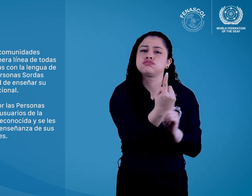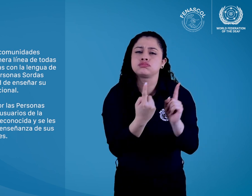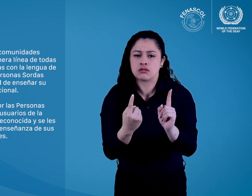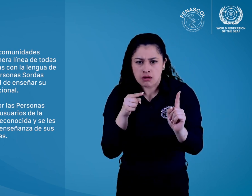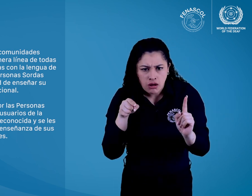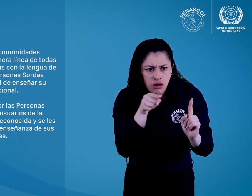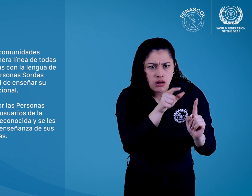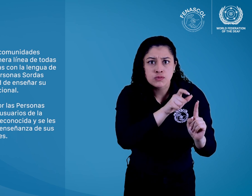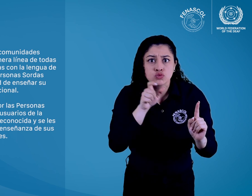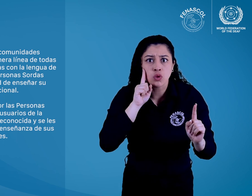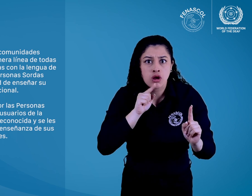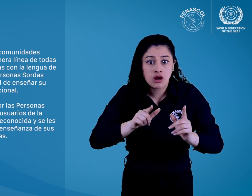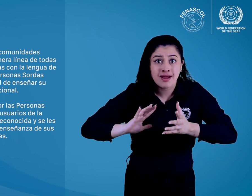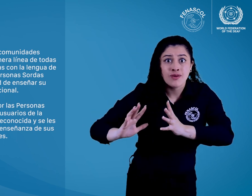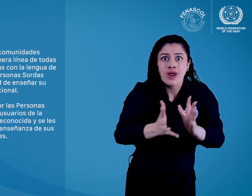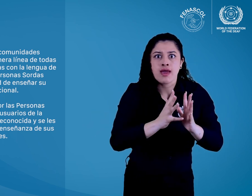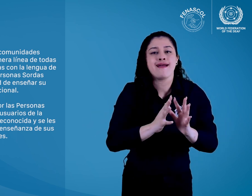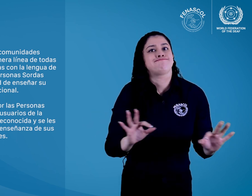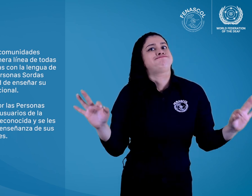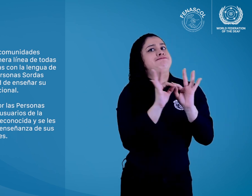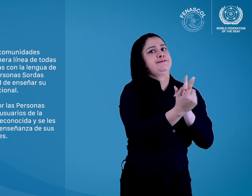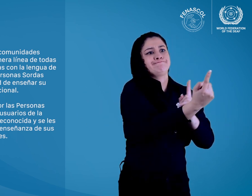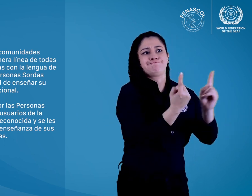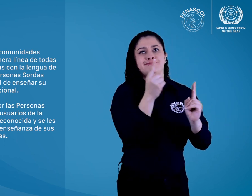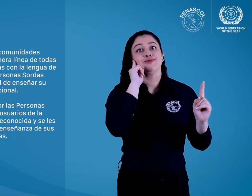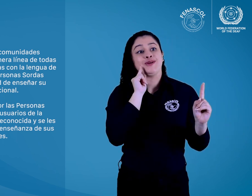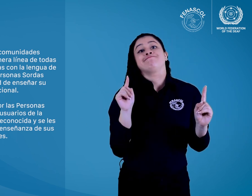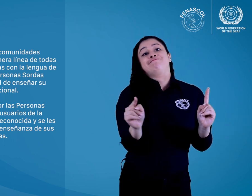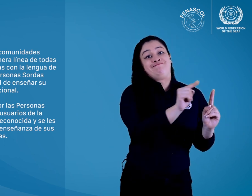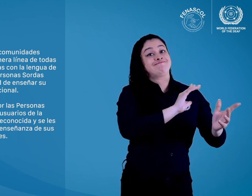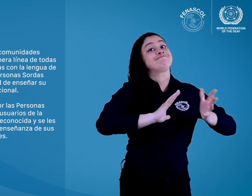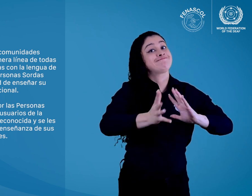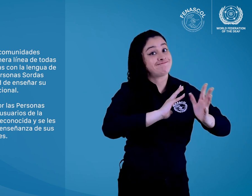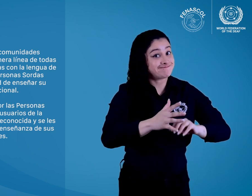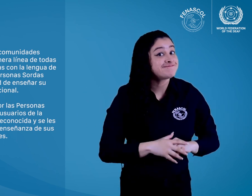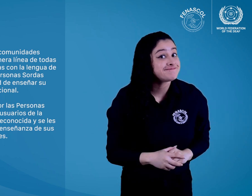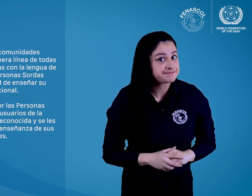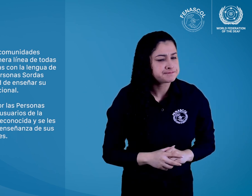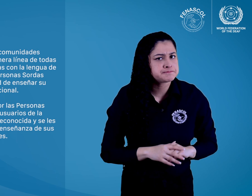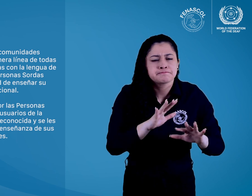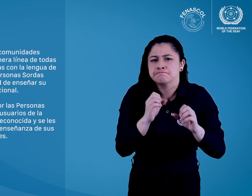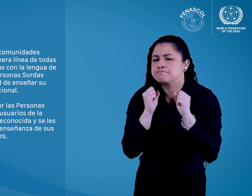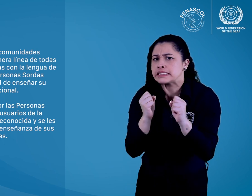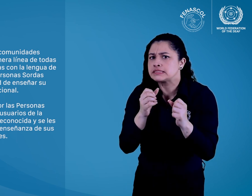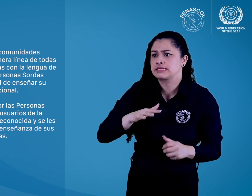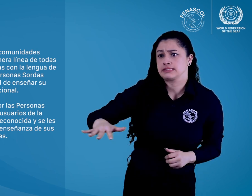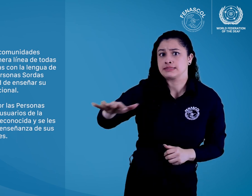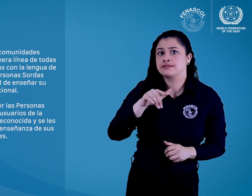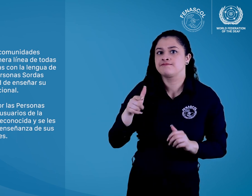las actividades relacionadas con la lengua de señas. En particular, las personas